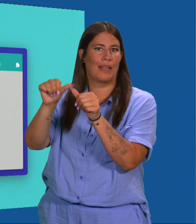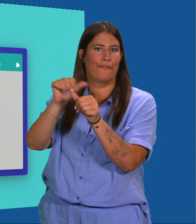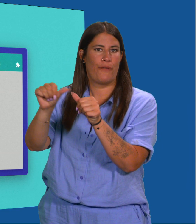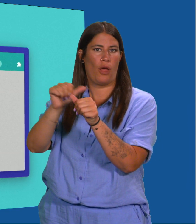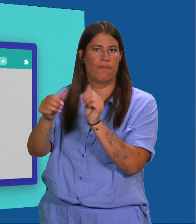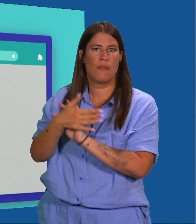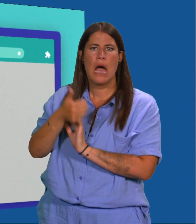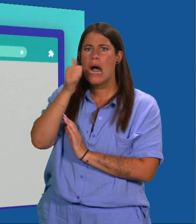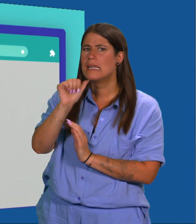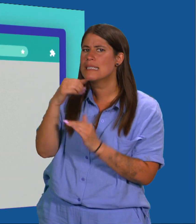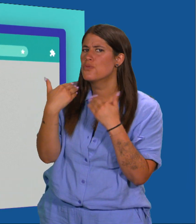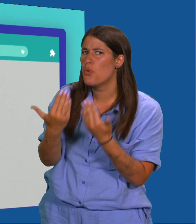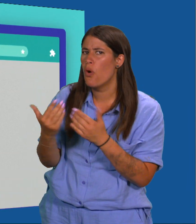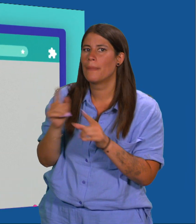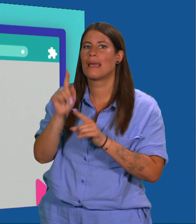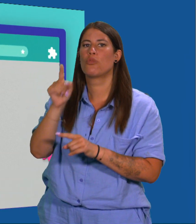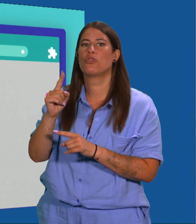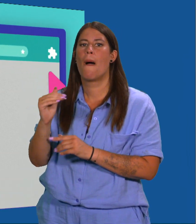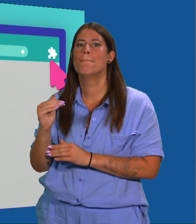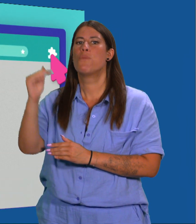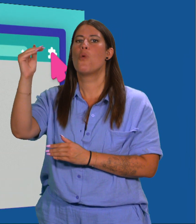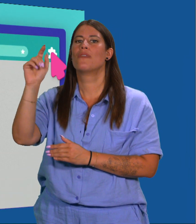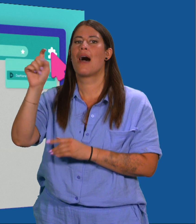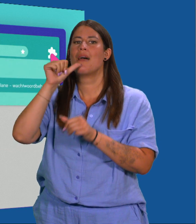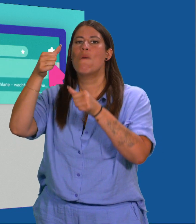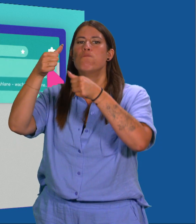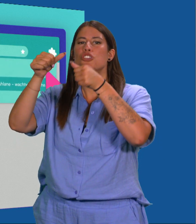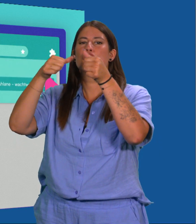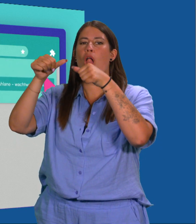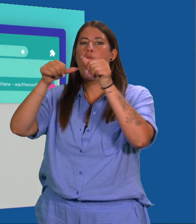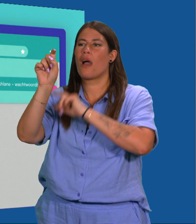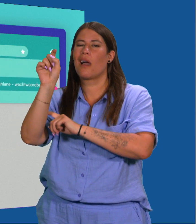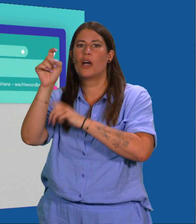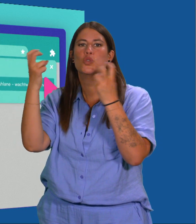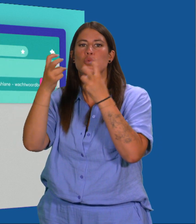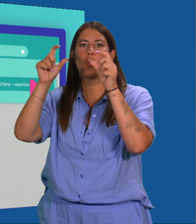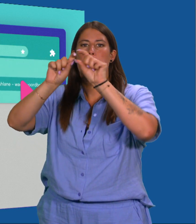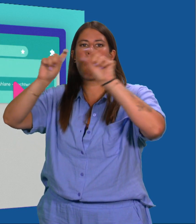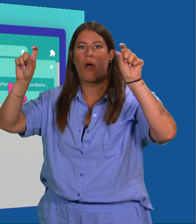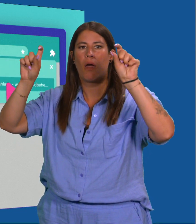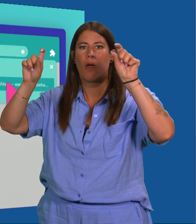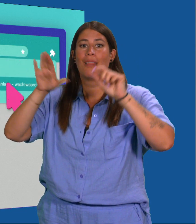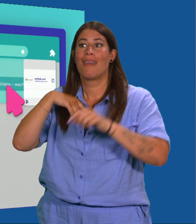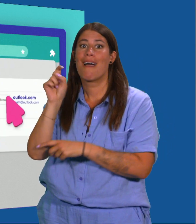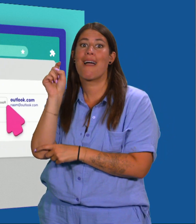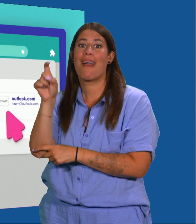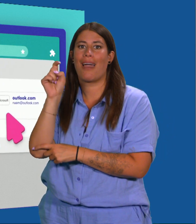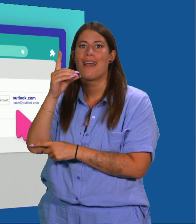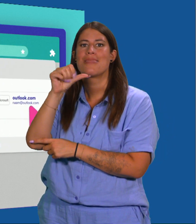het geval, klik dan bovenaan op het puzzelstuk in de zoekbalk. Klik daarna op Dashlane.